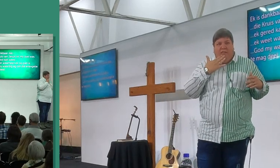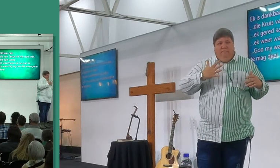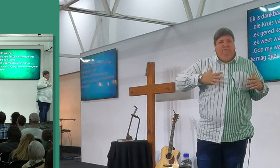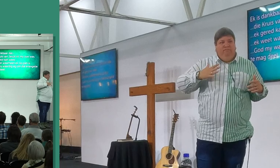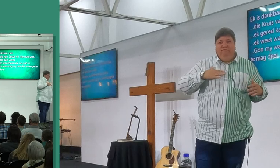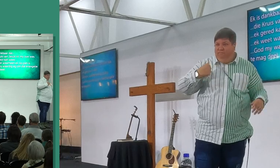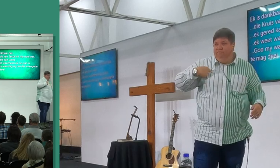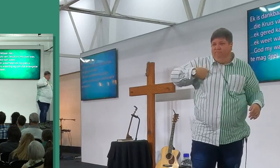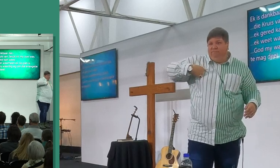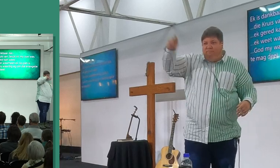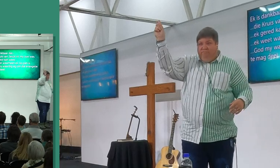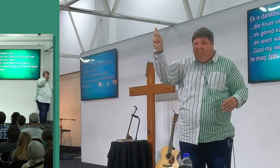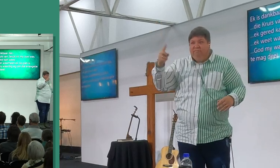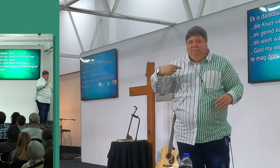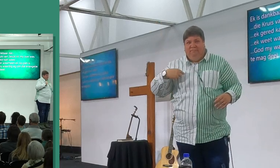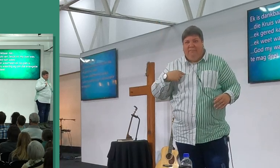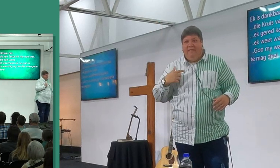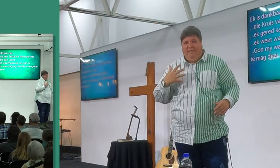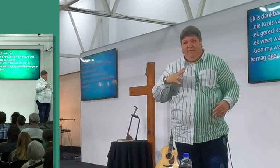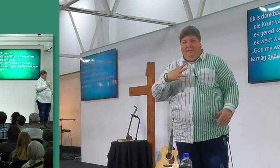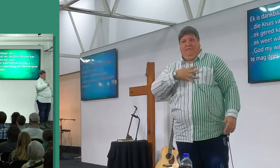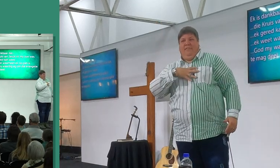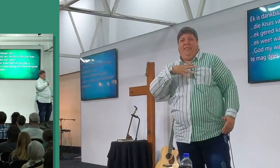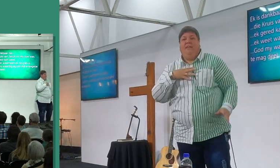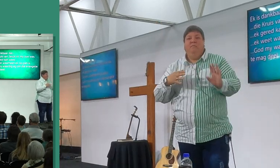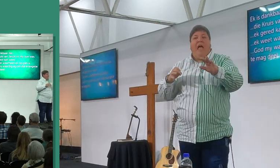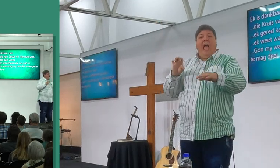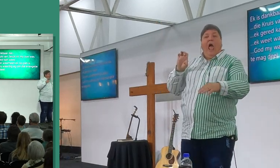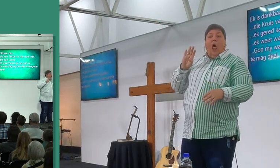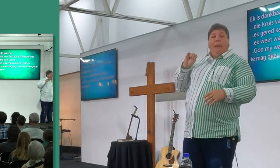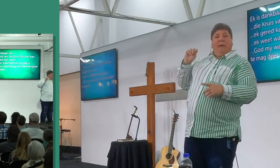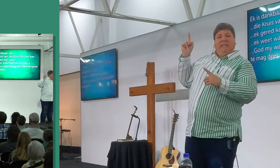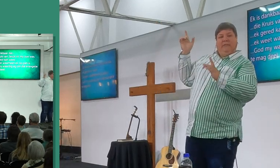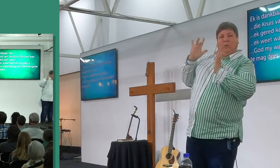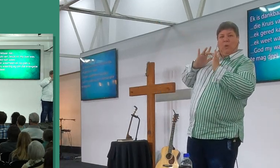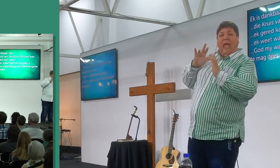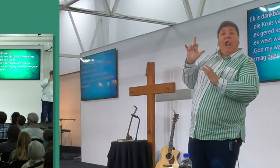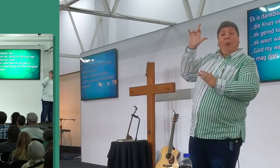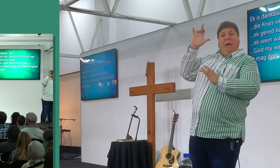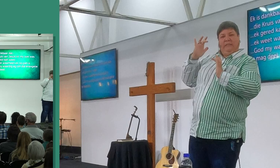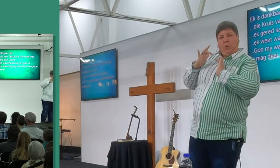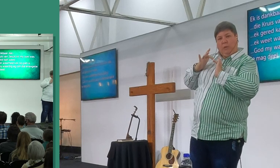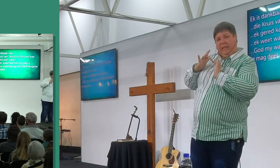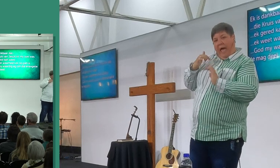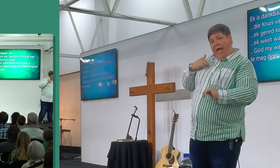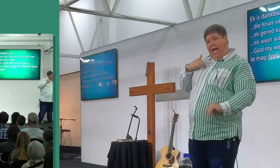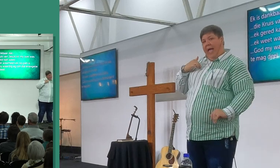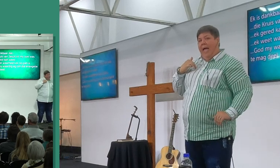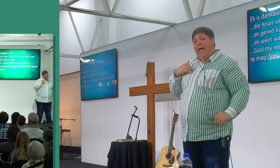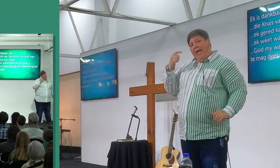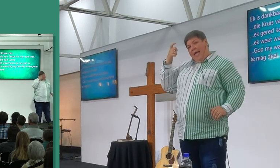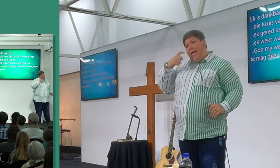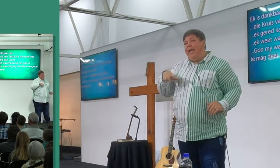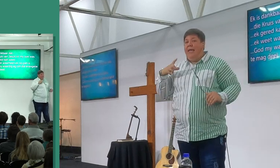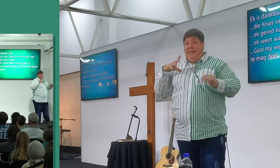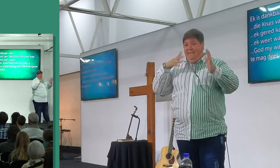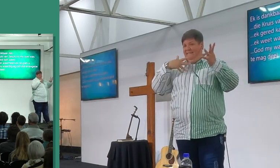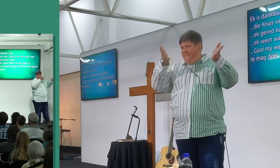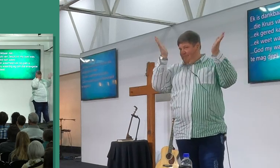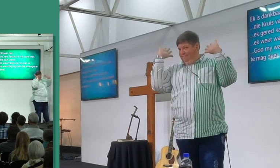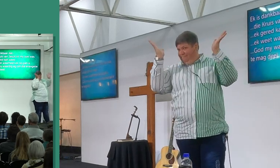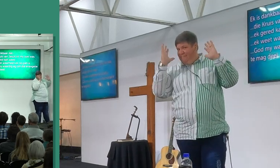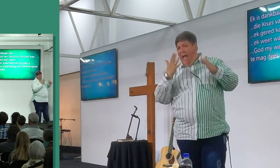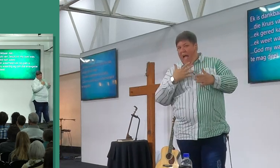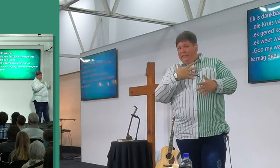vir jou bykie braking, raadsgeberie braai vijs, wie van jy sê, as Elon Musk my bel, en sê, hoor die help my, en sê, kom ek vertel jou iets,